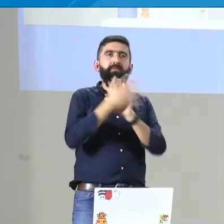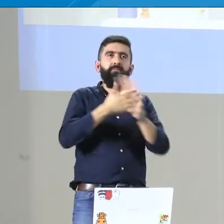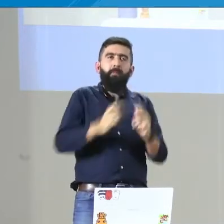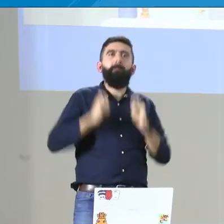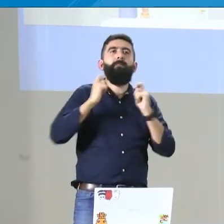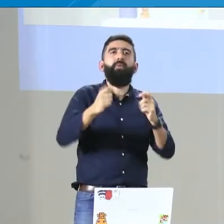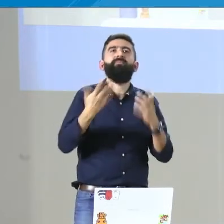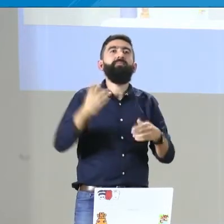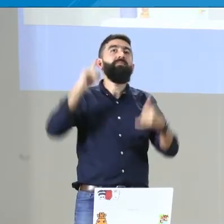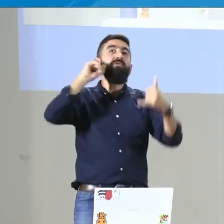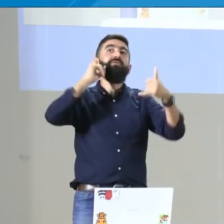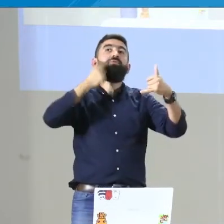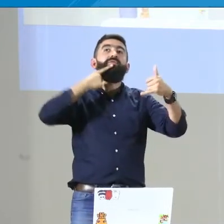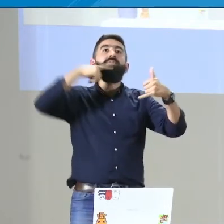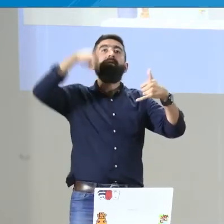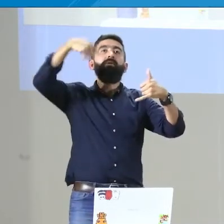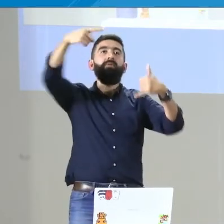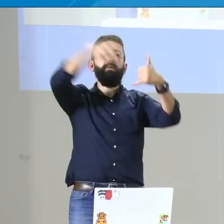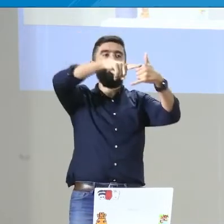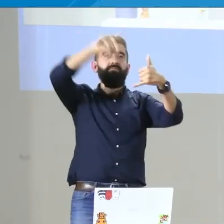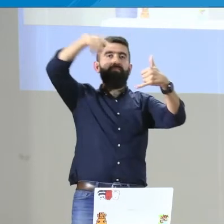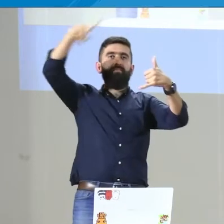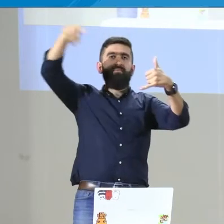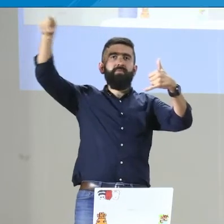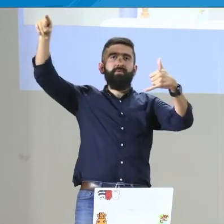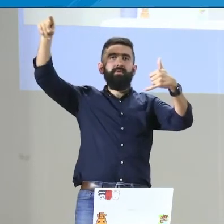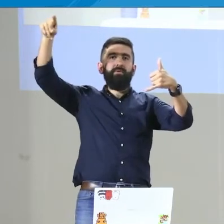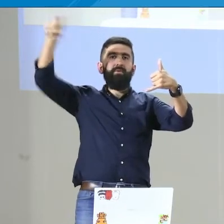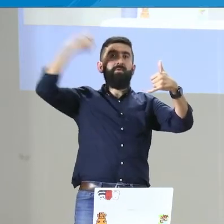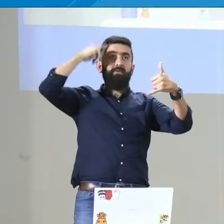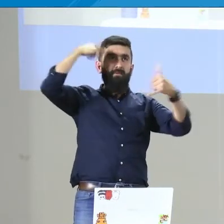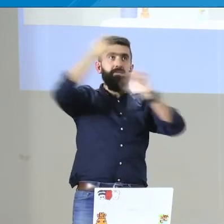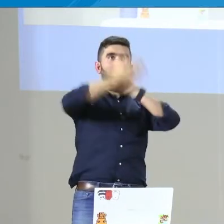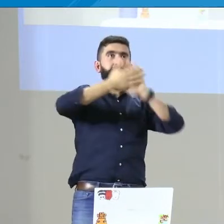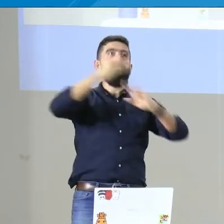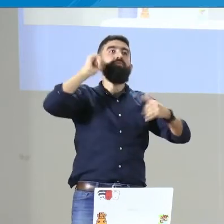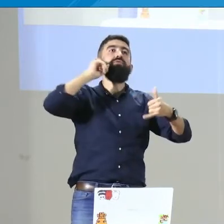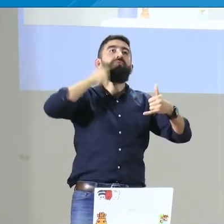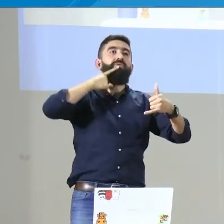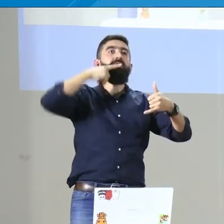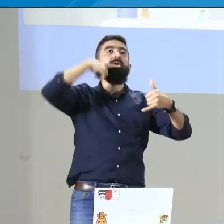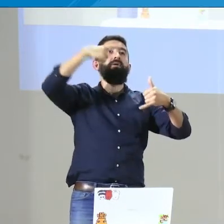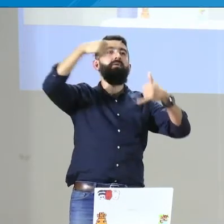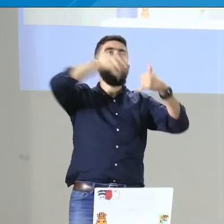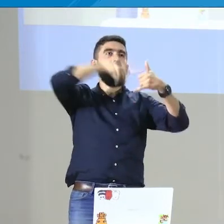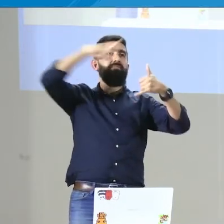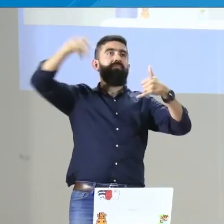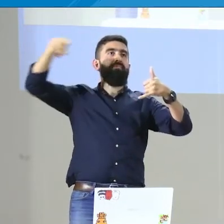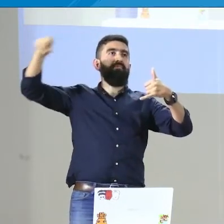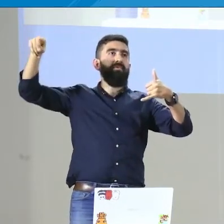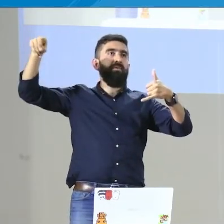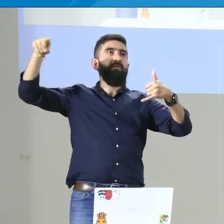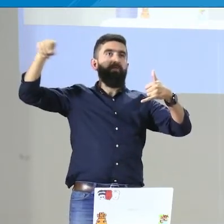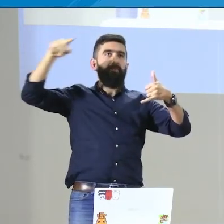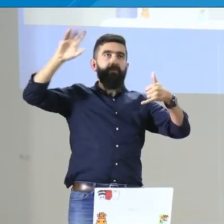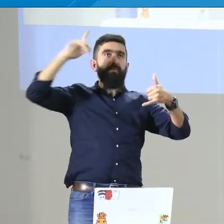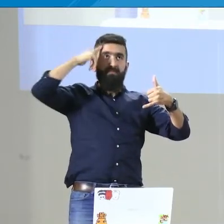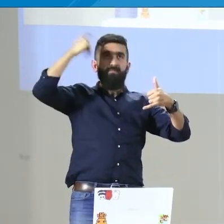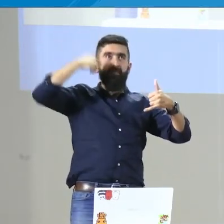Pero pues siendo un nombre tan extenso, lo que vamos a hacer es que la seña que se le ha asignado a este estudio es esta seña.